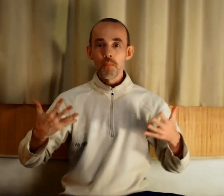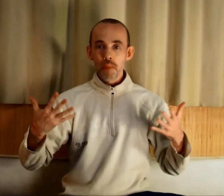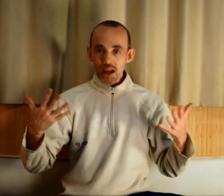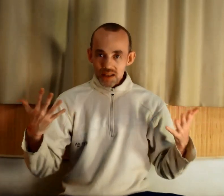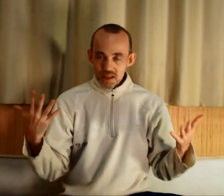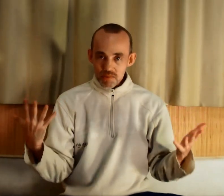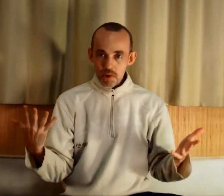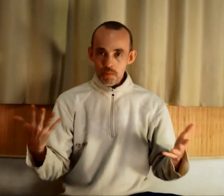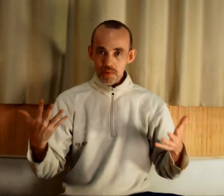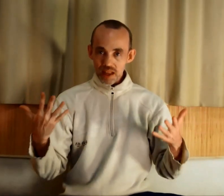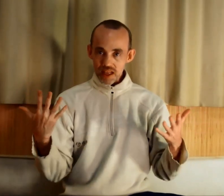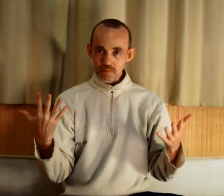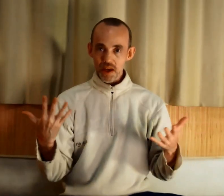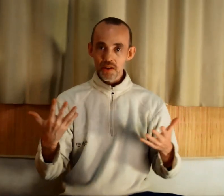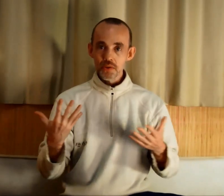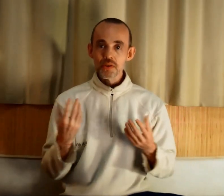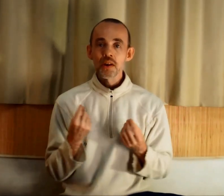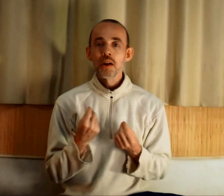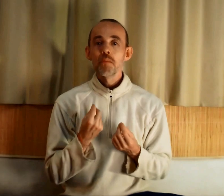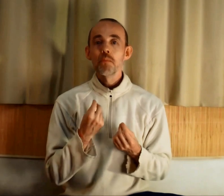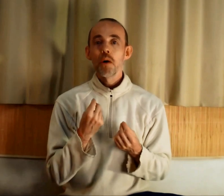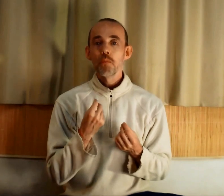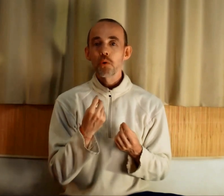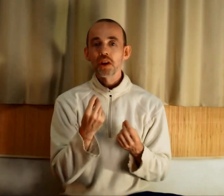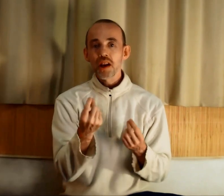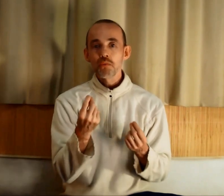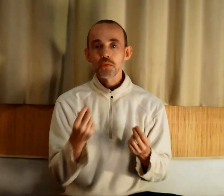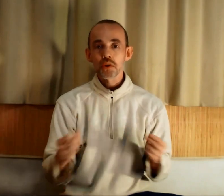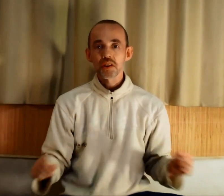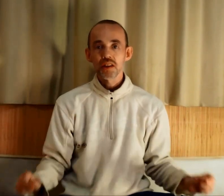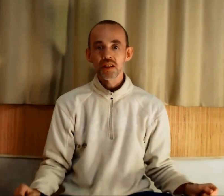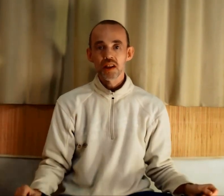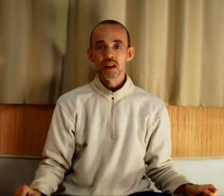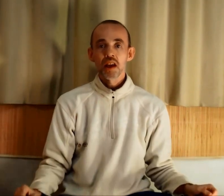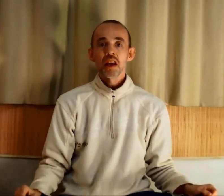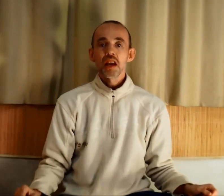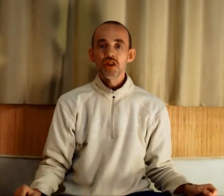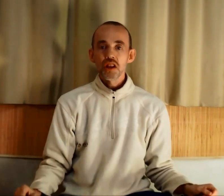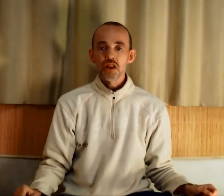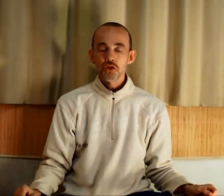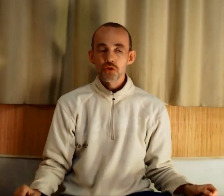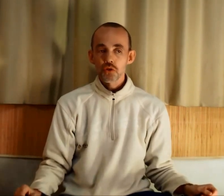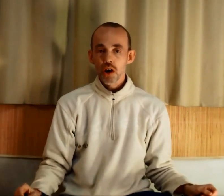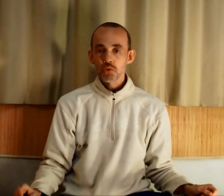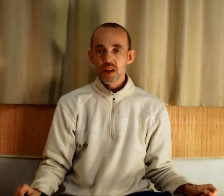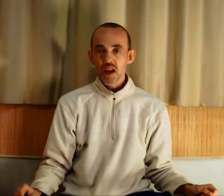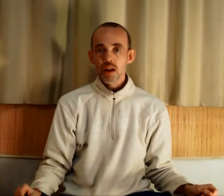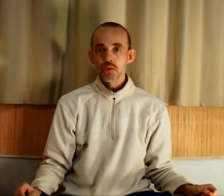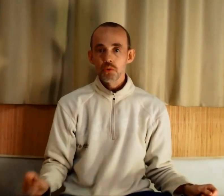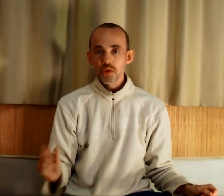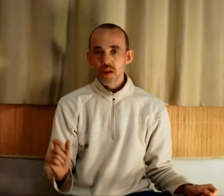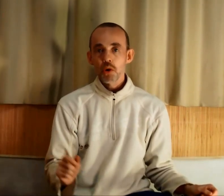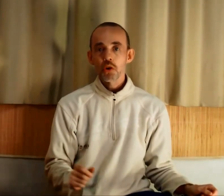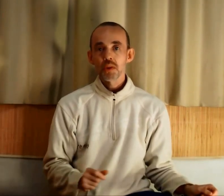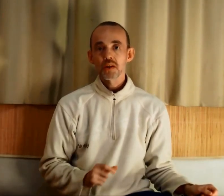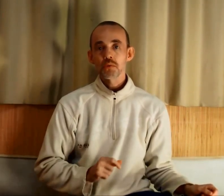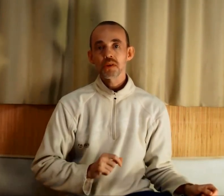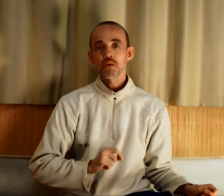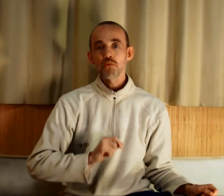maximum d'expériences pour lesquelles vous vous sentez attiré. Et je rajouterai un deuxième recommandation, c'est